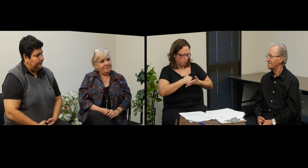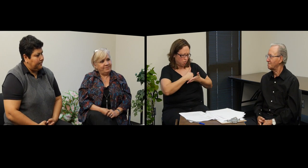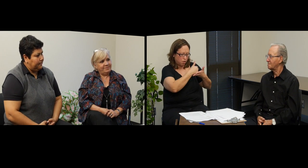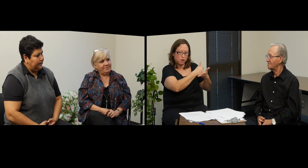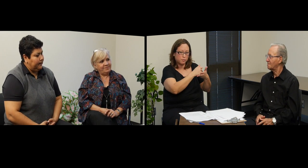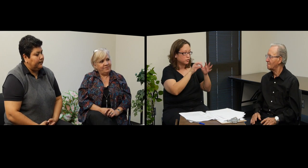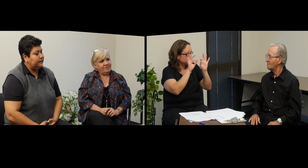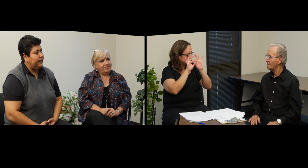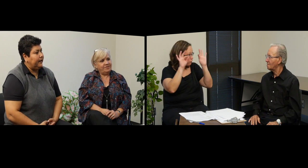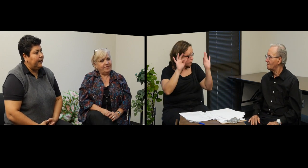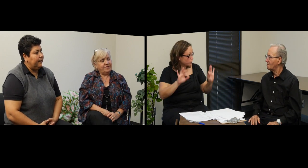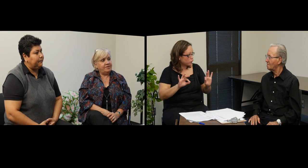Este,